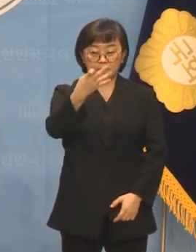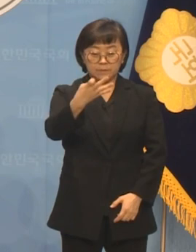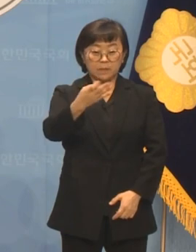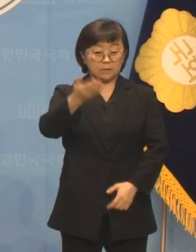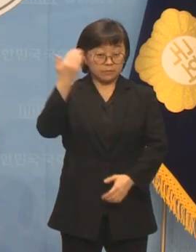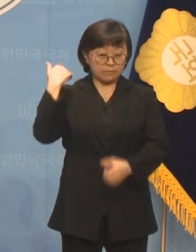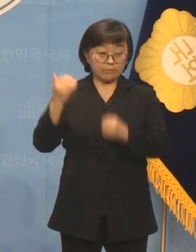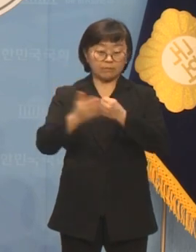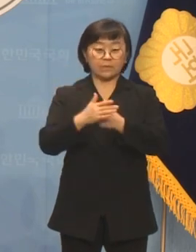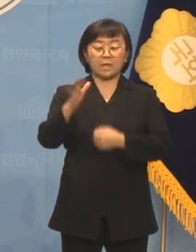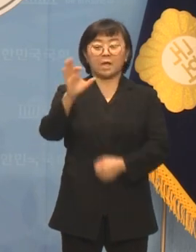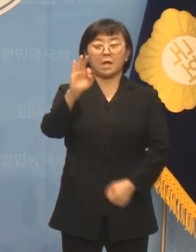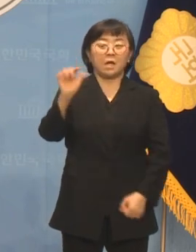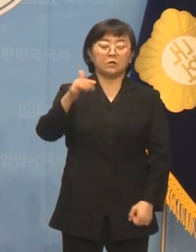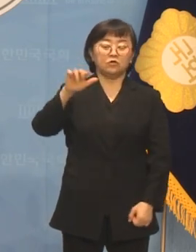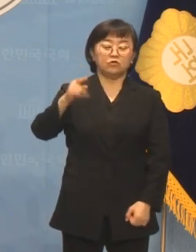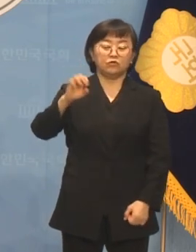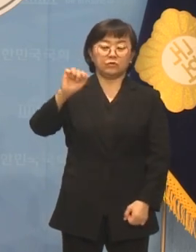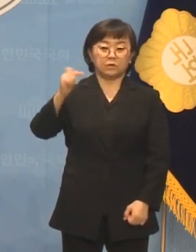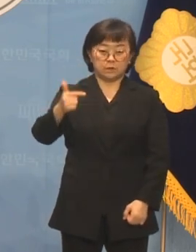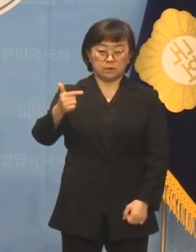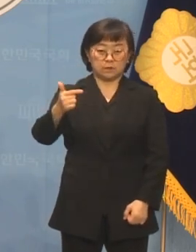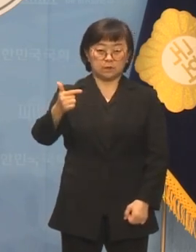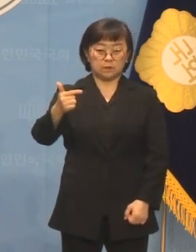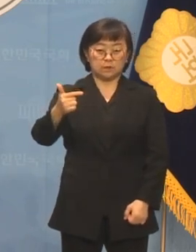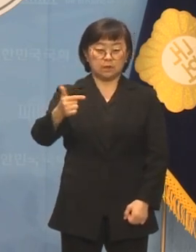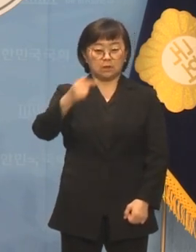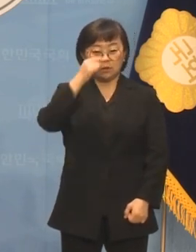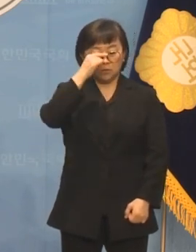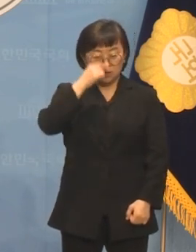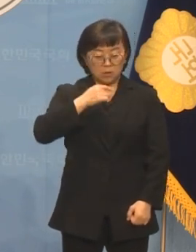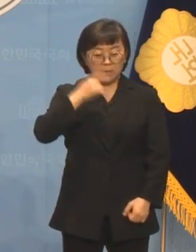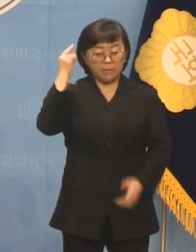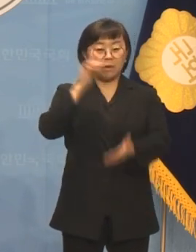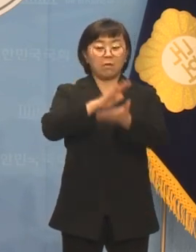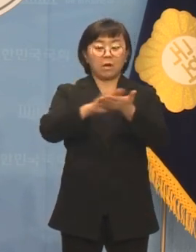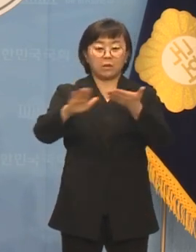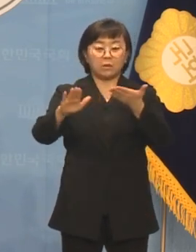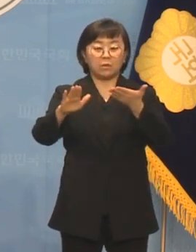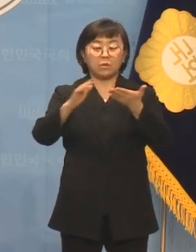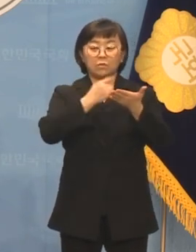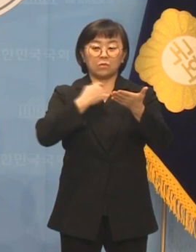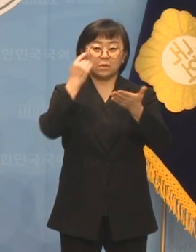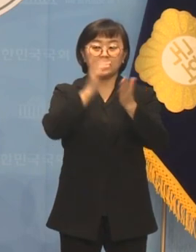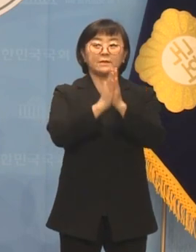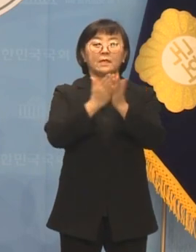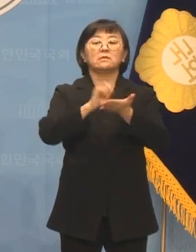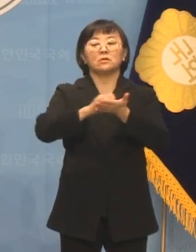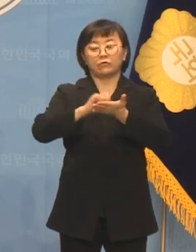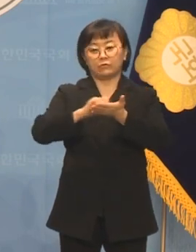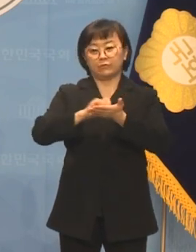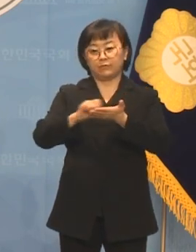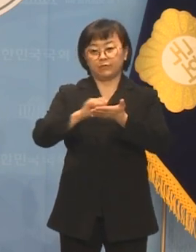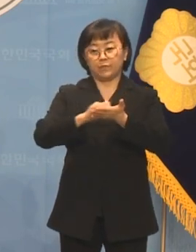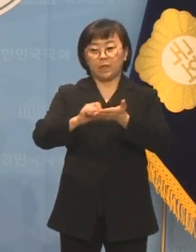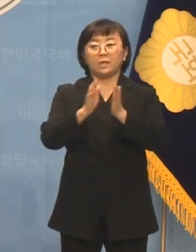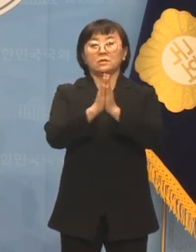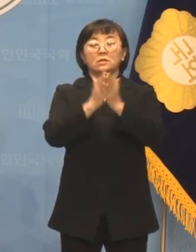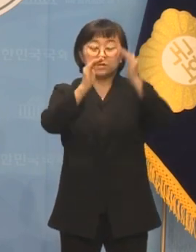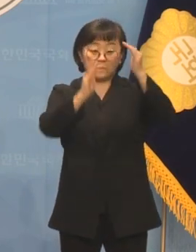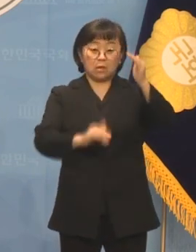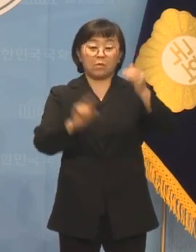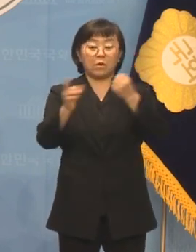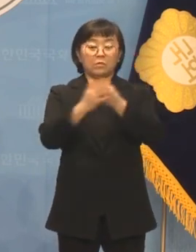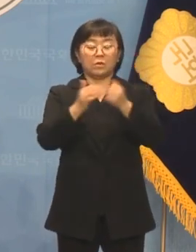안중근 의사께서 동양평화론이란 책을 저술하셨습니다. 이 책에서 말하는